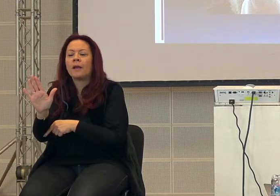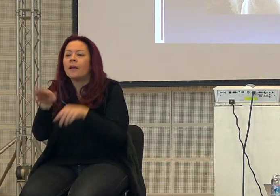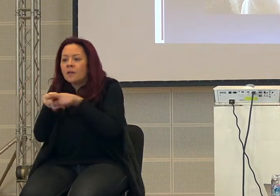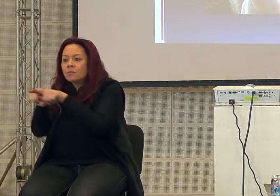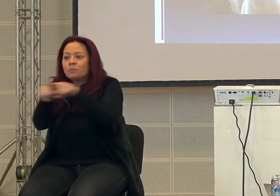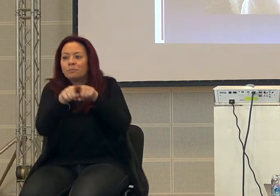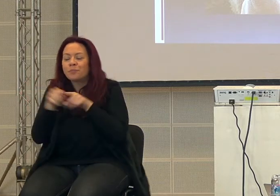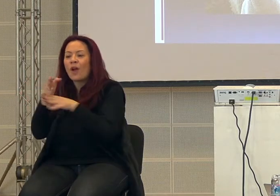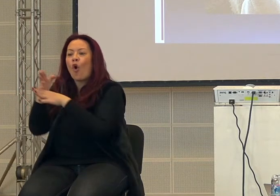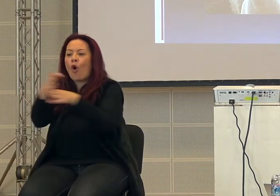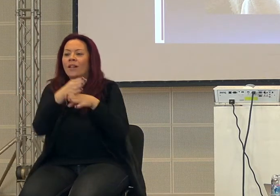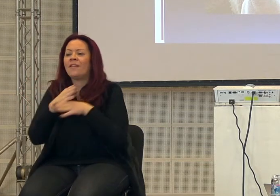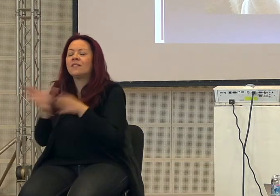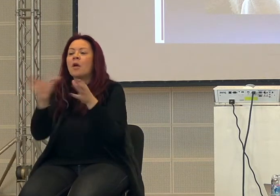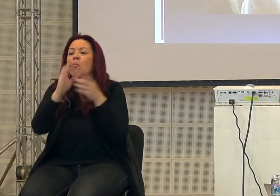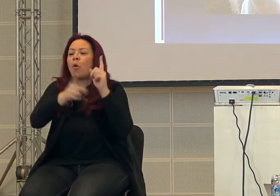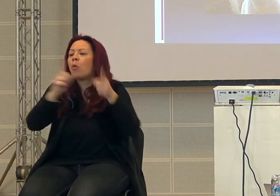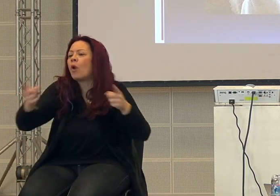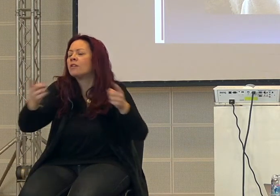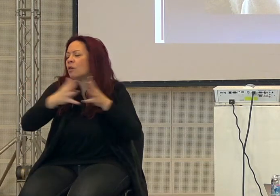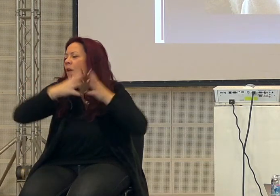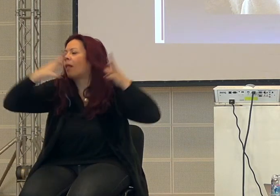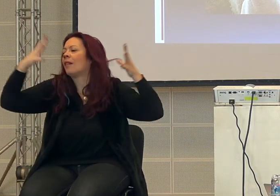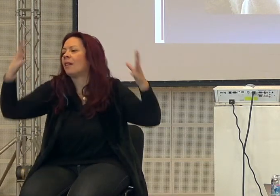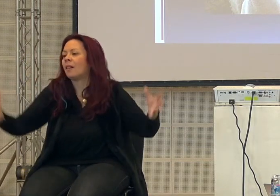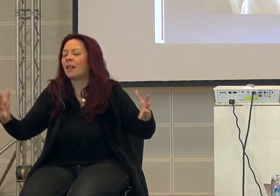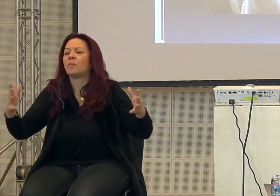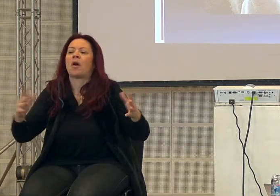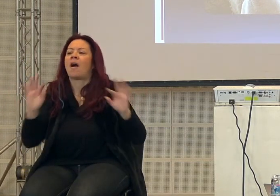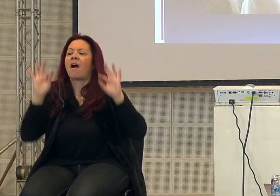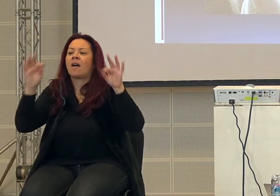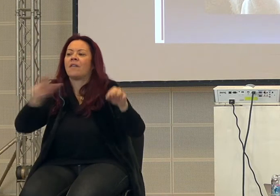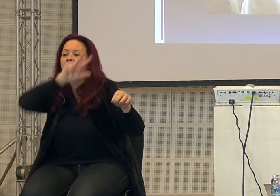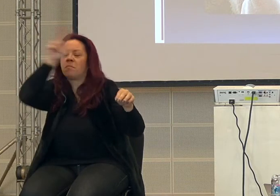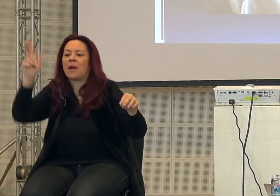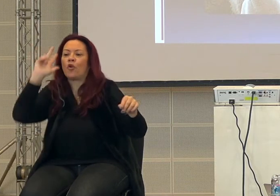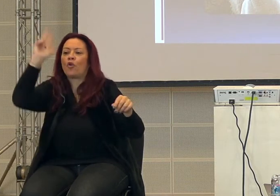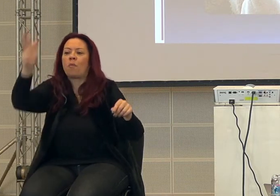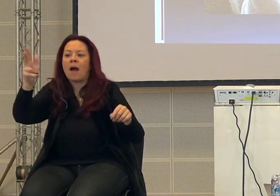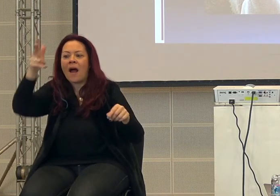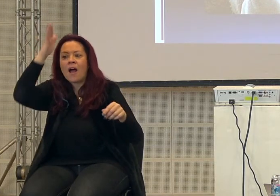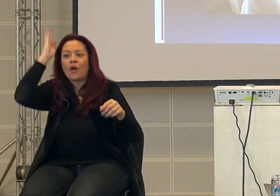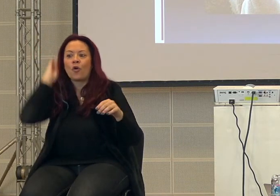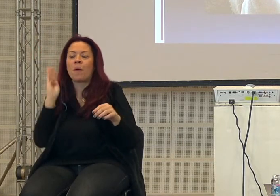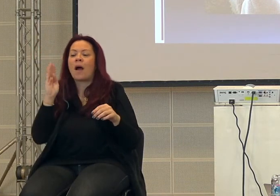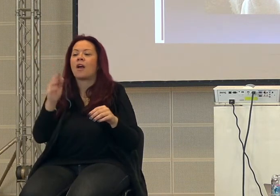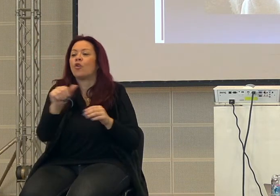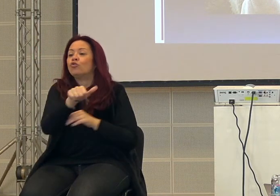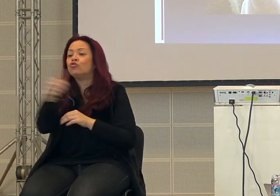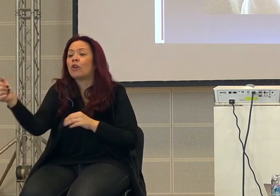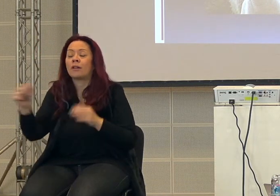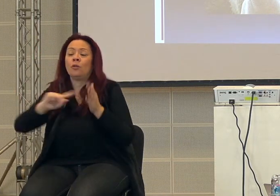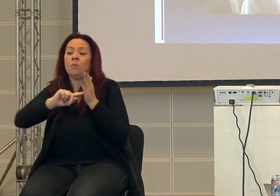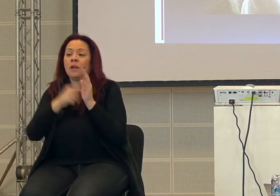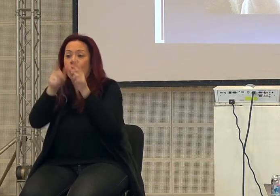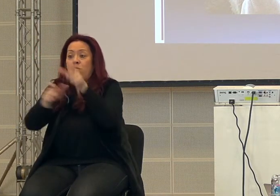sono state condivise da popolazioni sempre più ampe, fino all'impero romano è diventato 100 milioni di persone, l'impero cinese abbiamo visto,